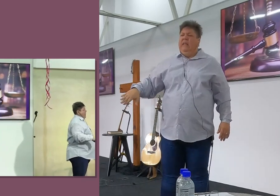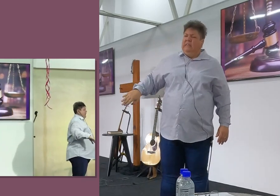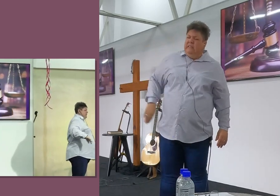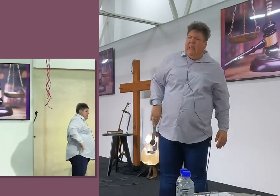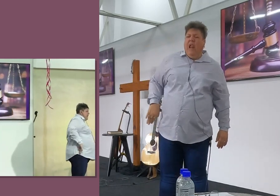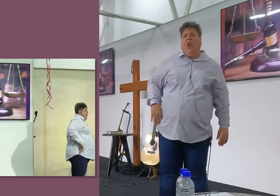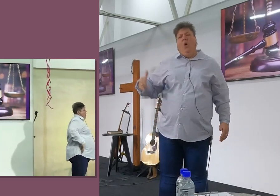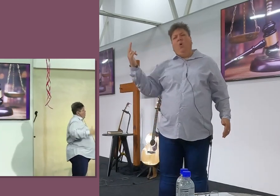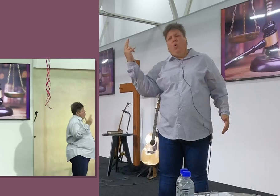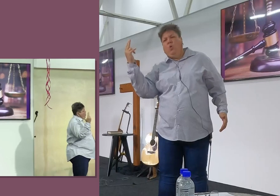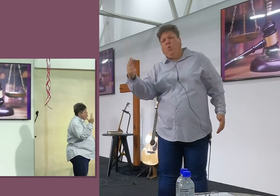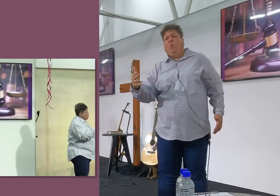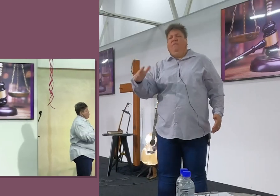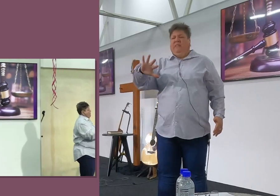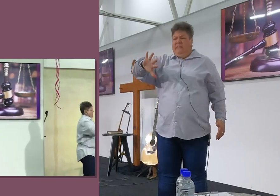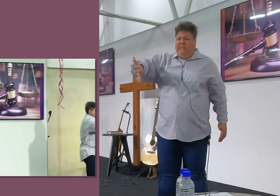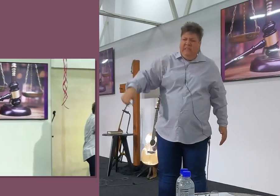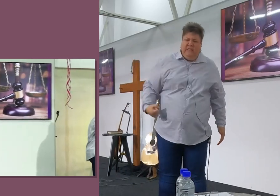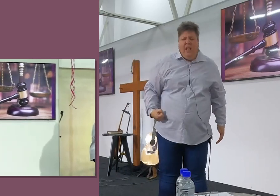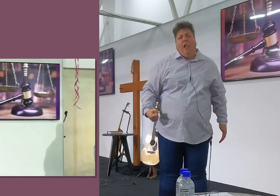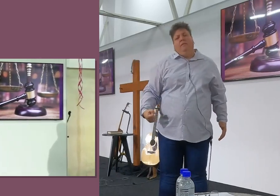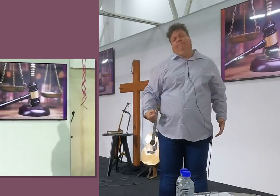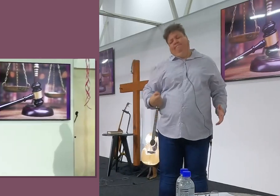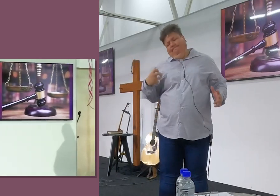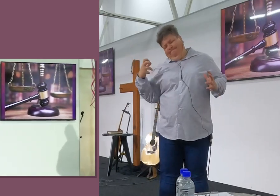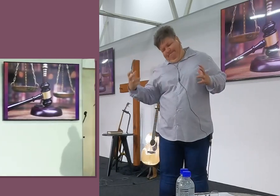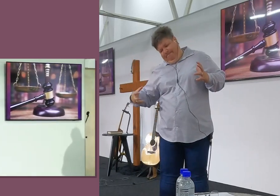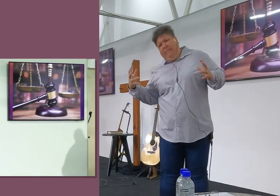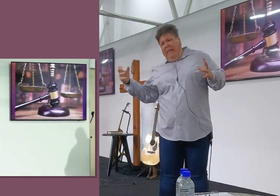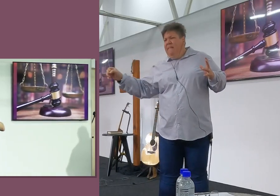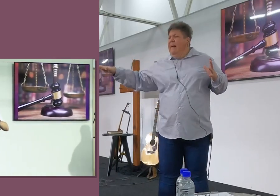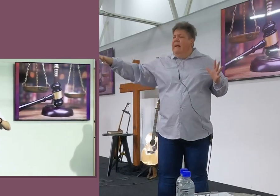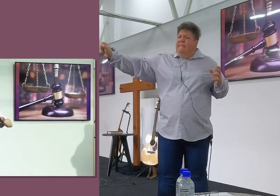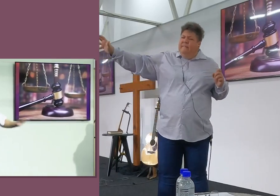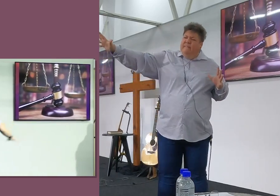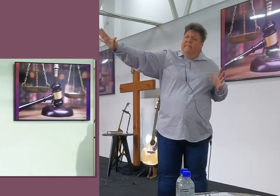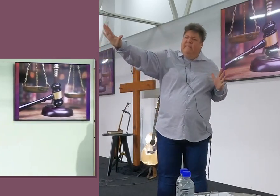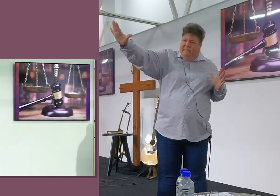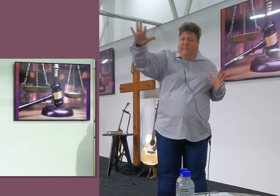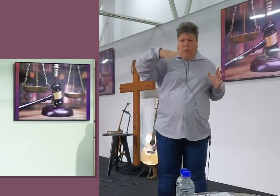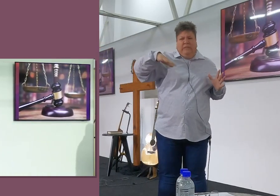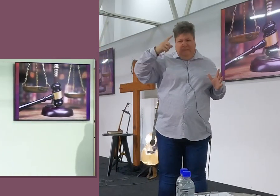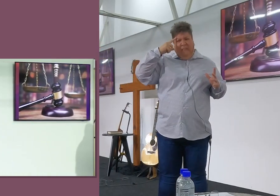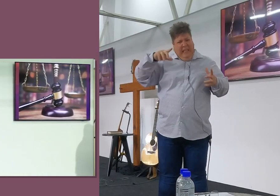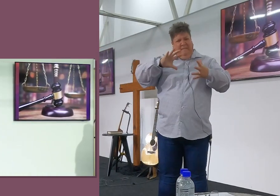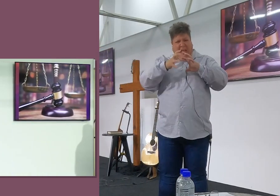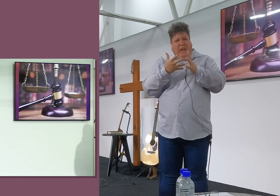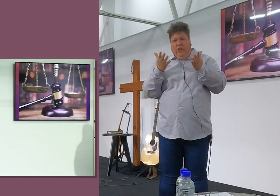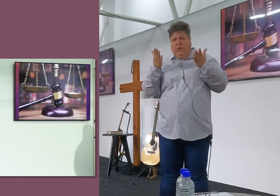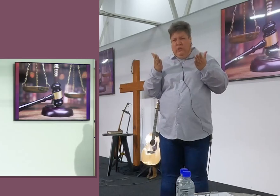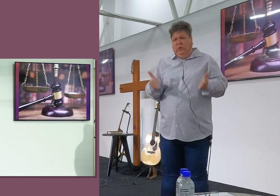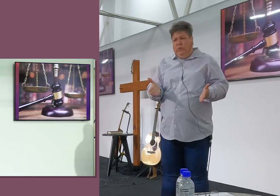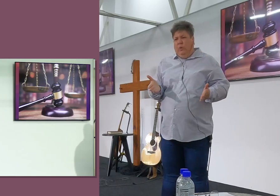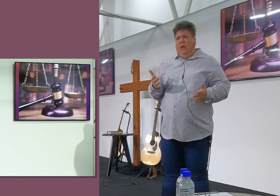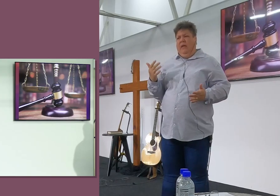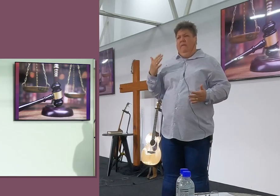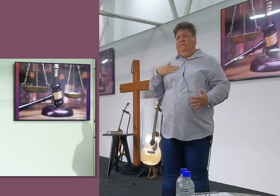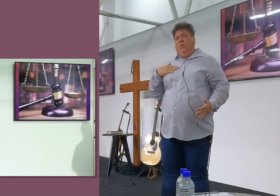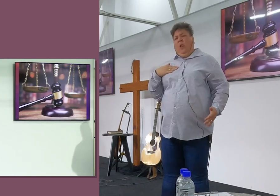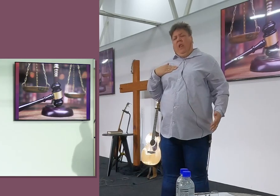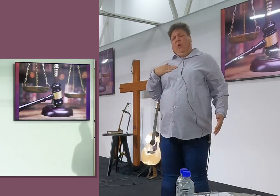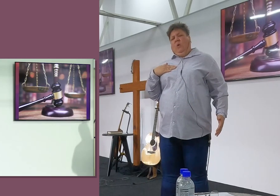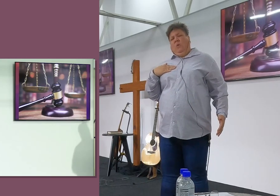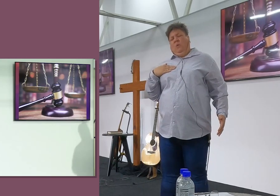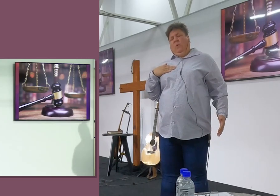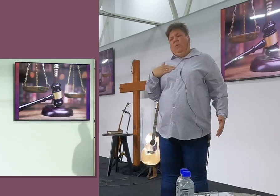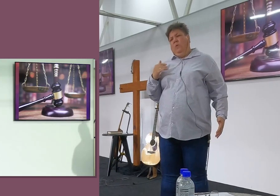maak dood, Hulle steel, Hulle, Weet, Dit is, Dit is, Dit Verskrikkelike wereld hierdie, En ek hou myself nou trots om te sê,